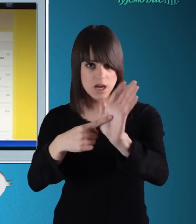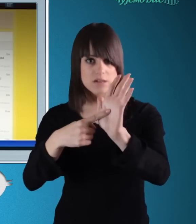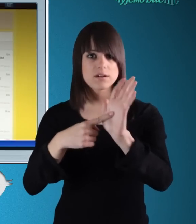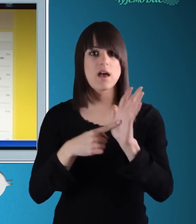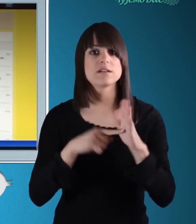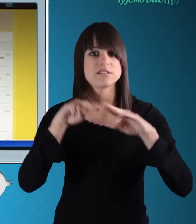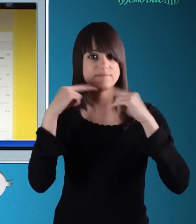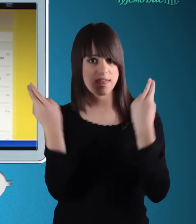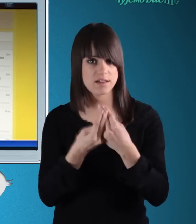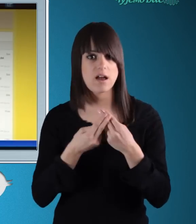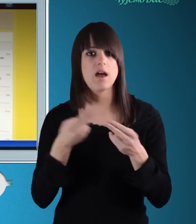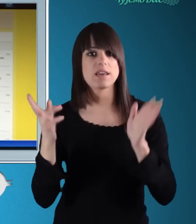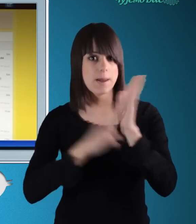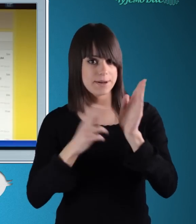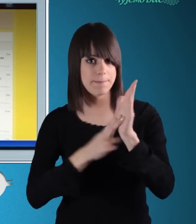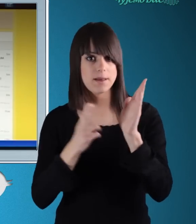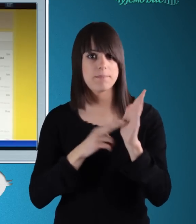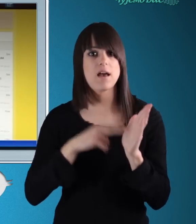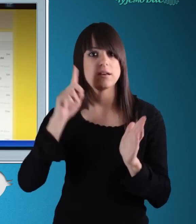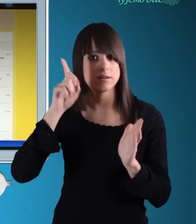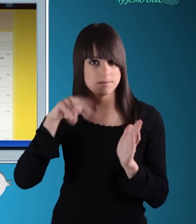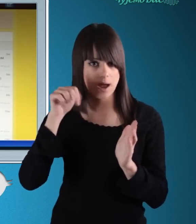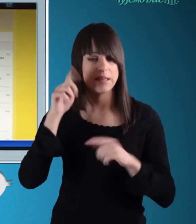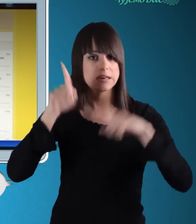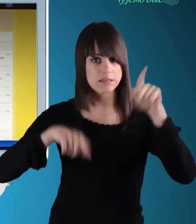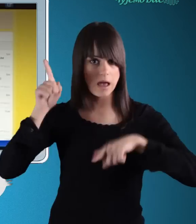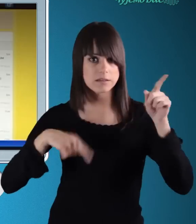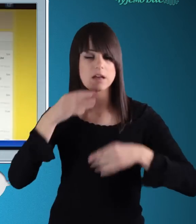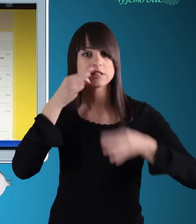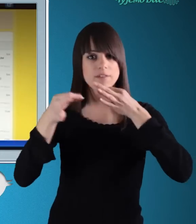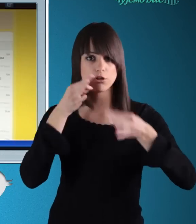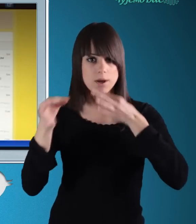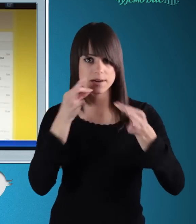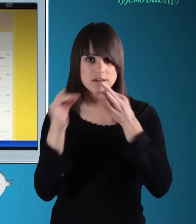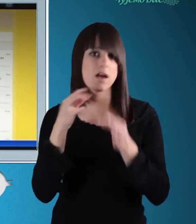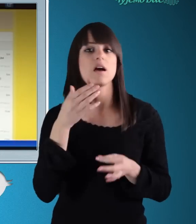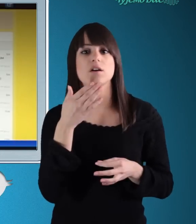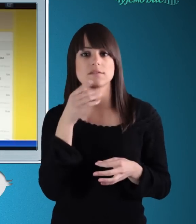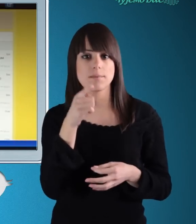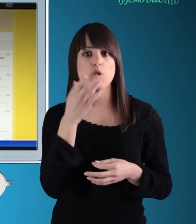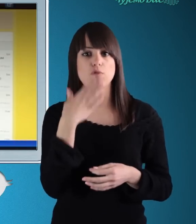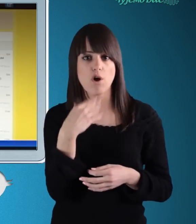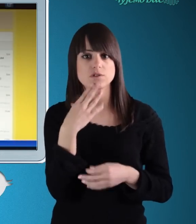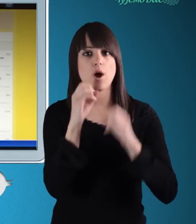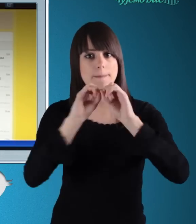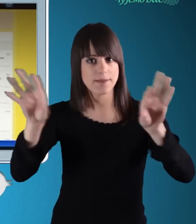koju želite da podelite sa svima, da obavestite medije ili vlast na neki problem i pitate se kako to uraditi. Vrlo jednostavno.